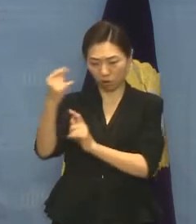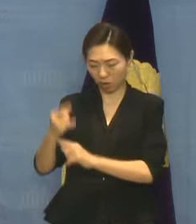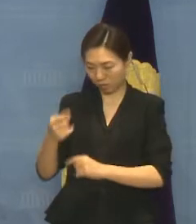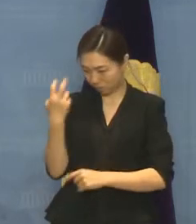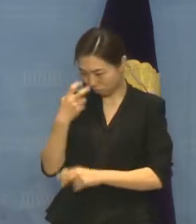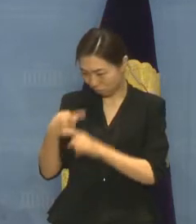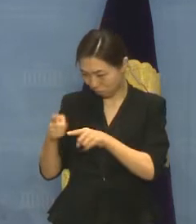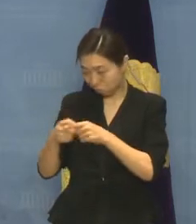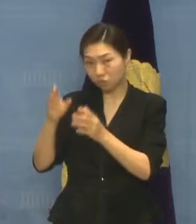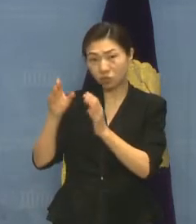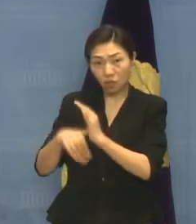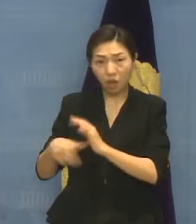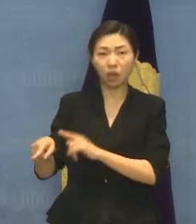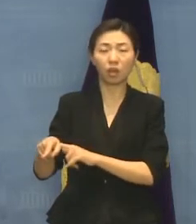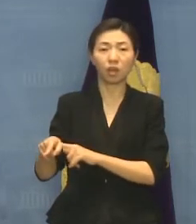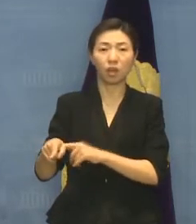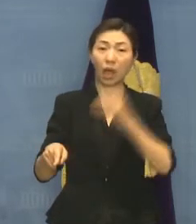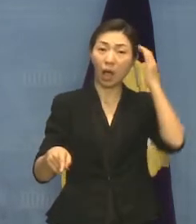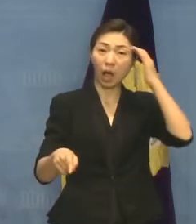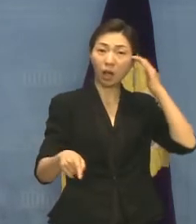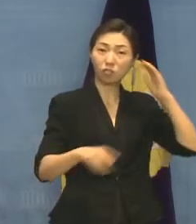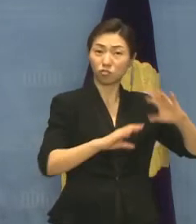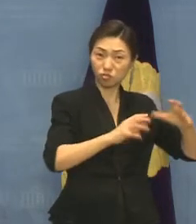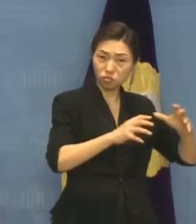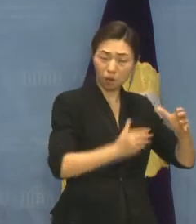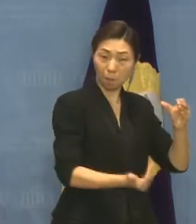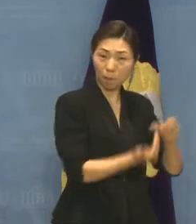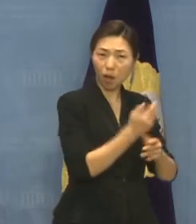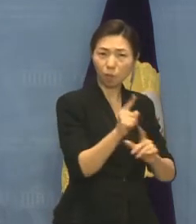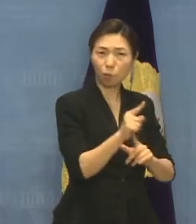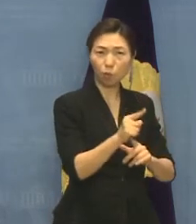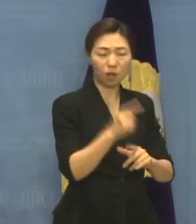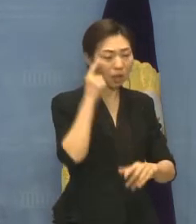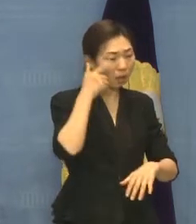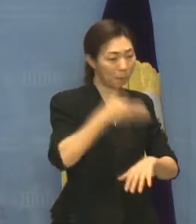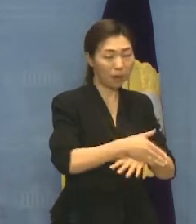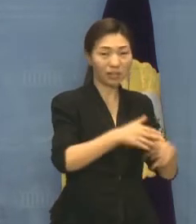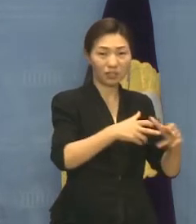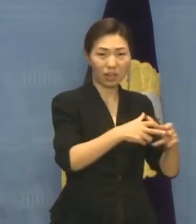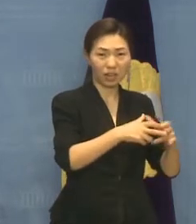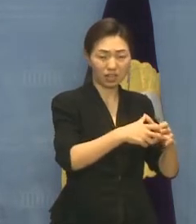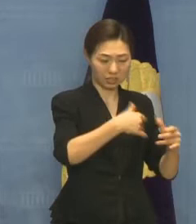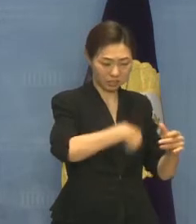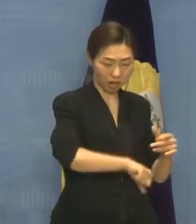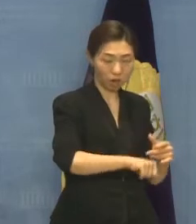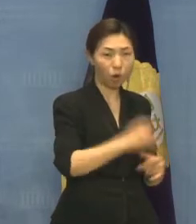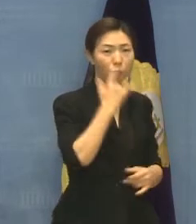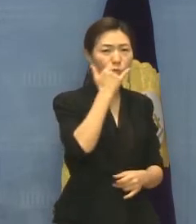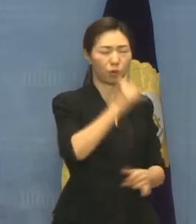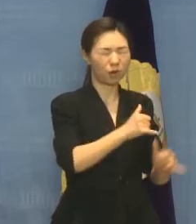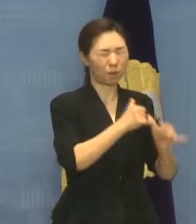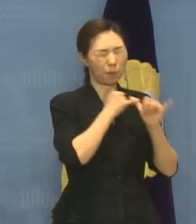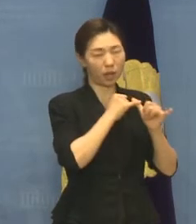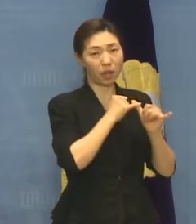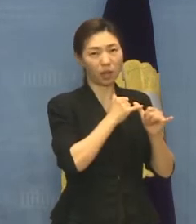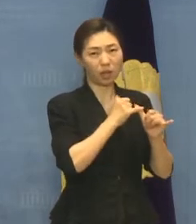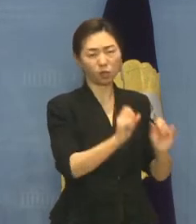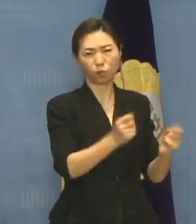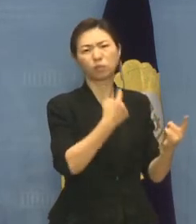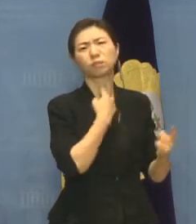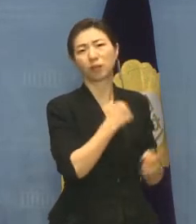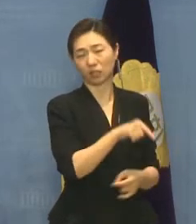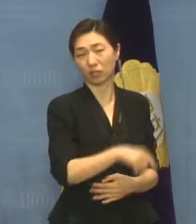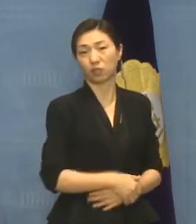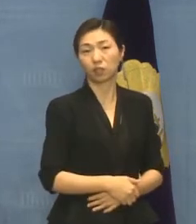아동이 동시에 자살하는 사건이 있었습니다. 이는 장애인에 대한 돌봄 부담이 온전히 가족과